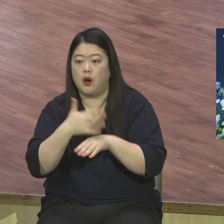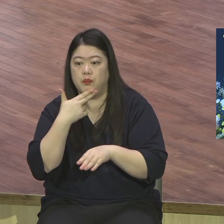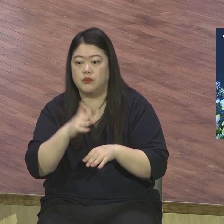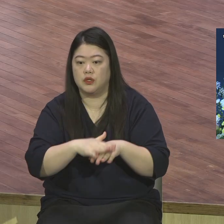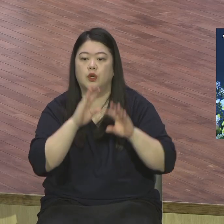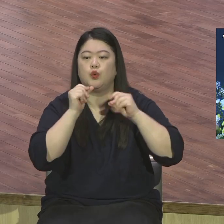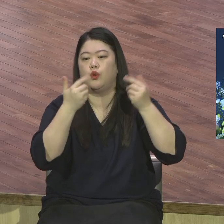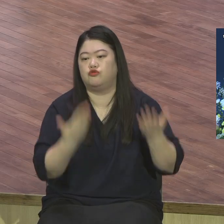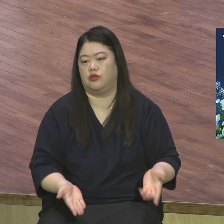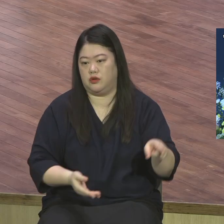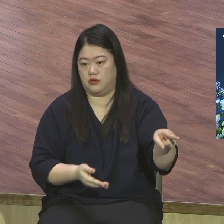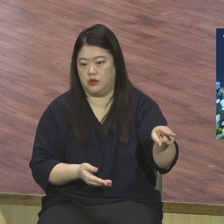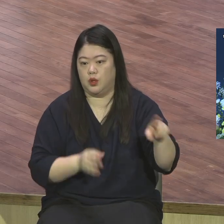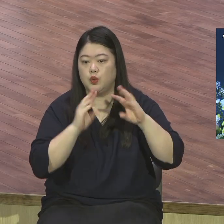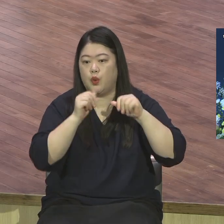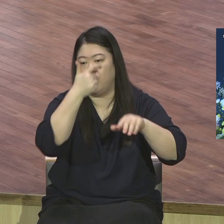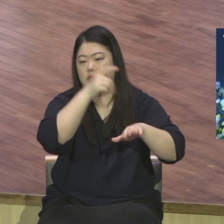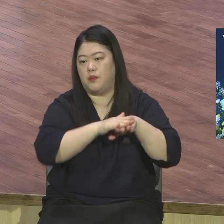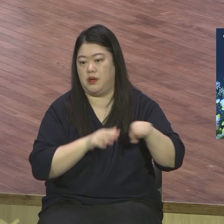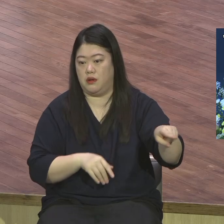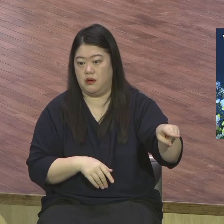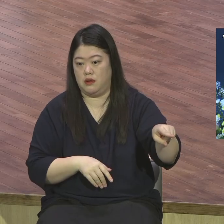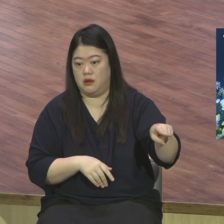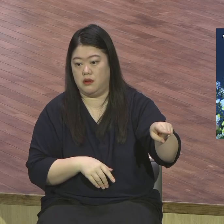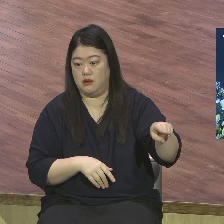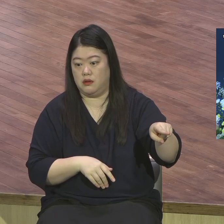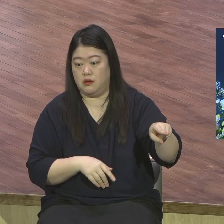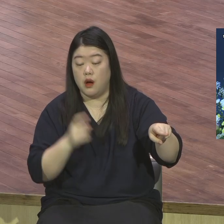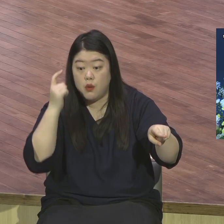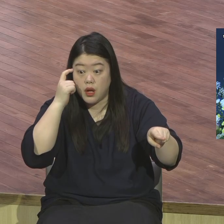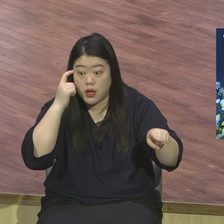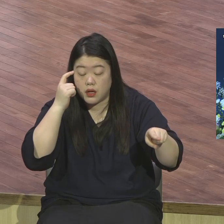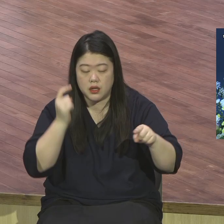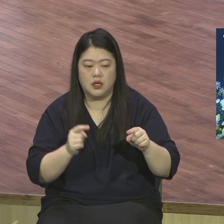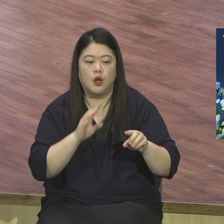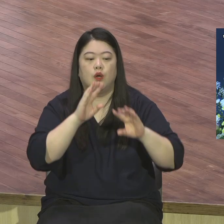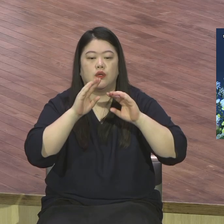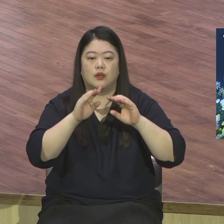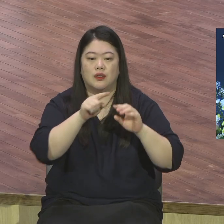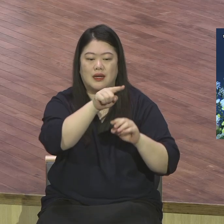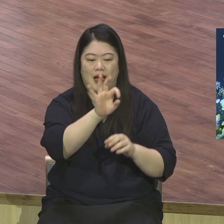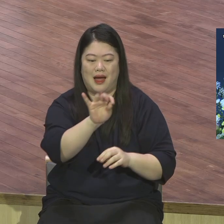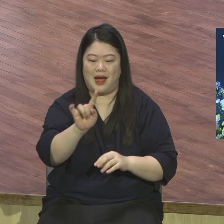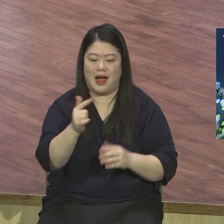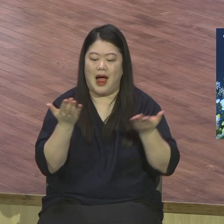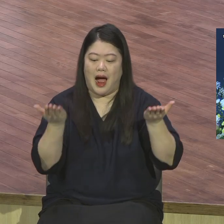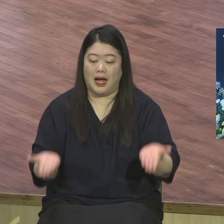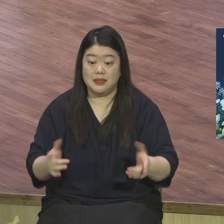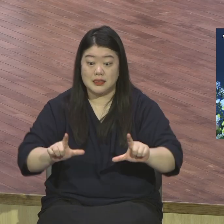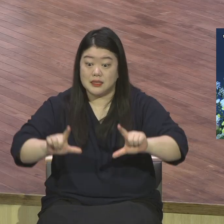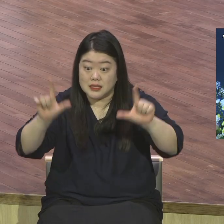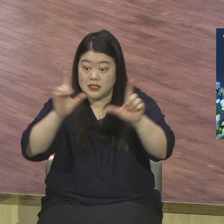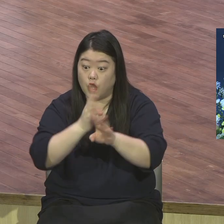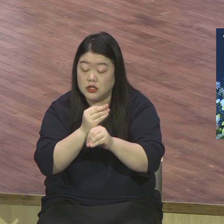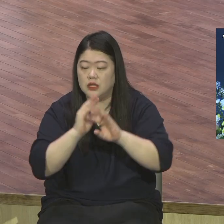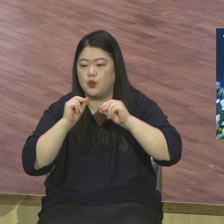그렇게 강조하고 있고 지금 또 그들은 저건 옛날에 기도원에서 오는데 버스관에서 막